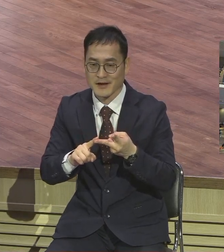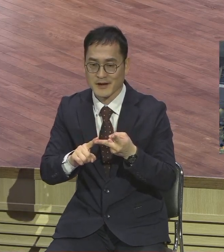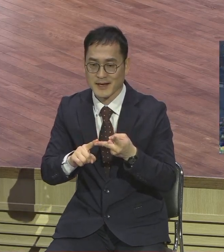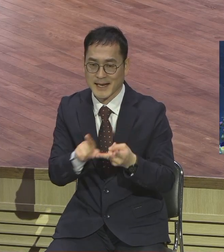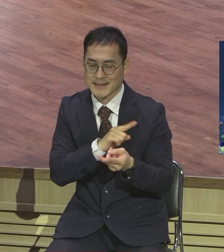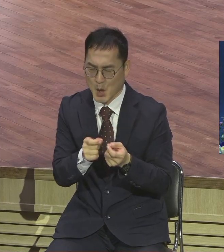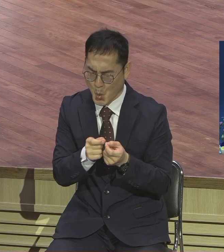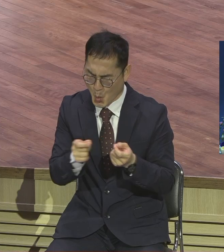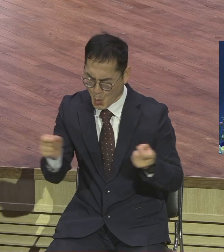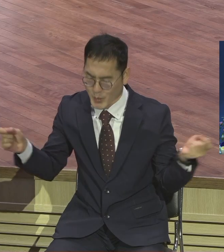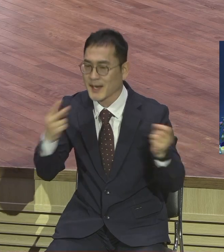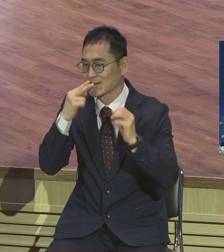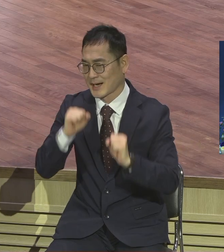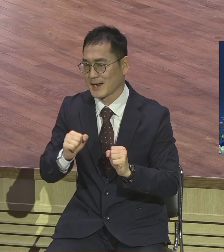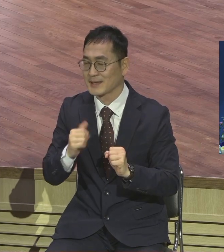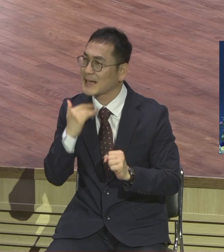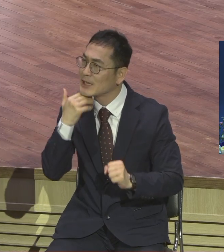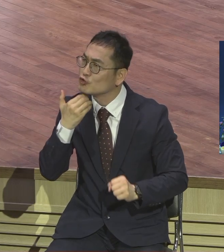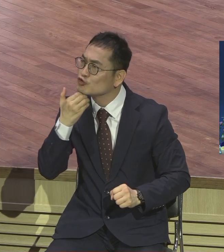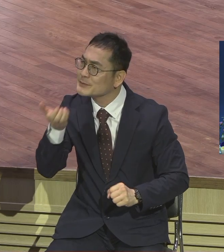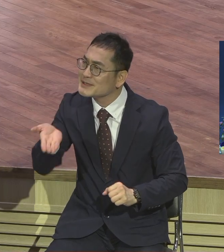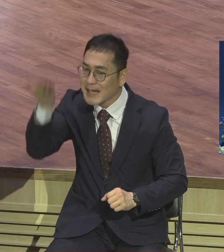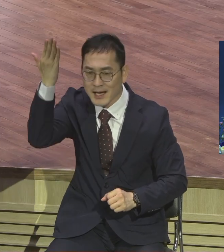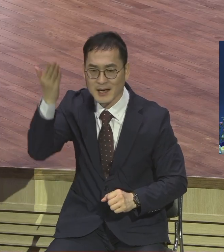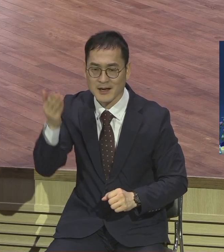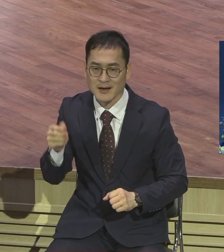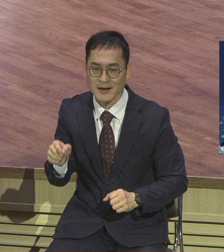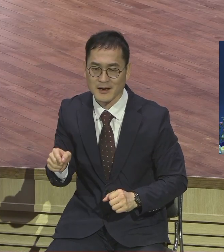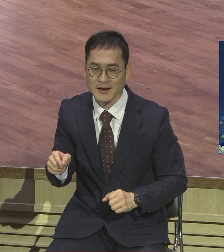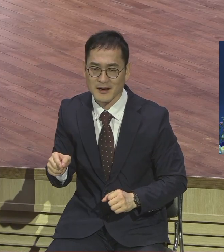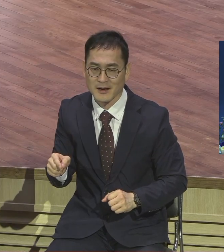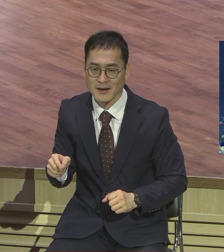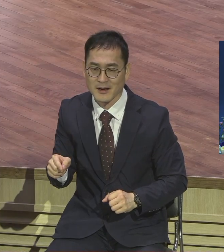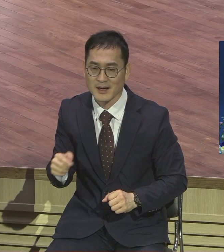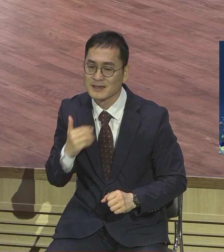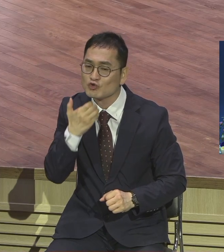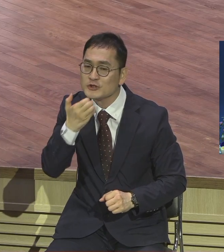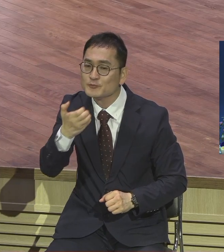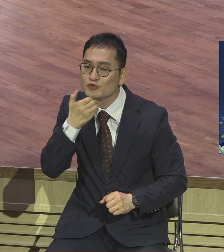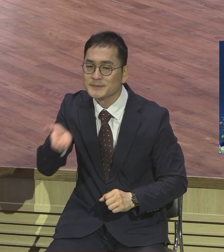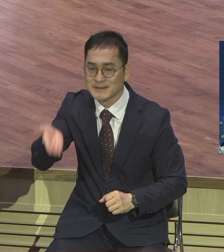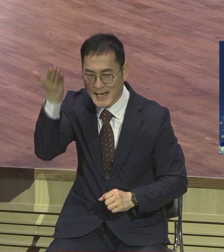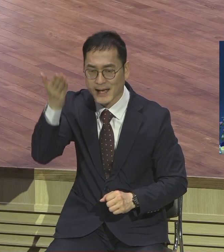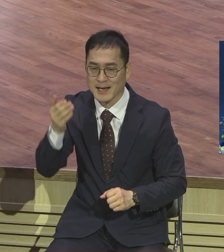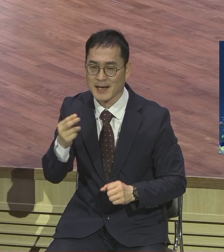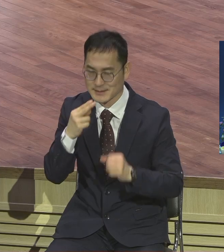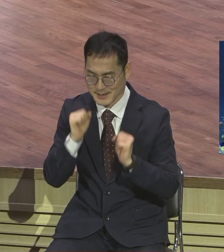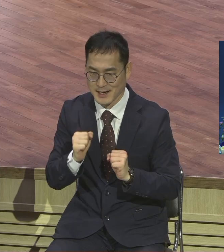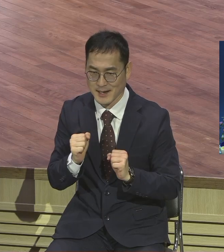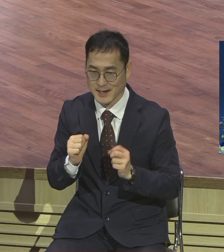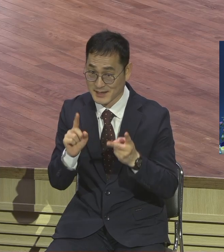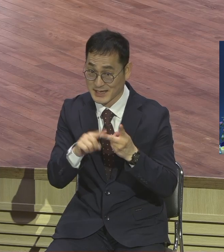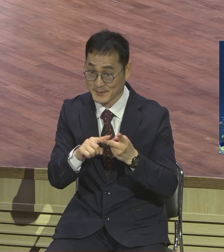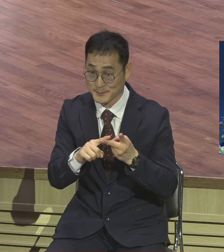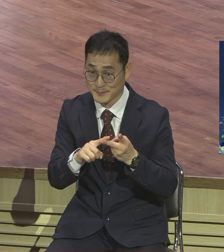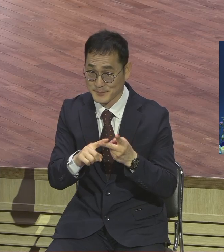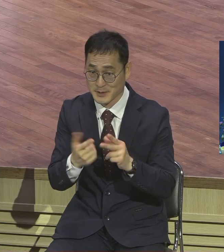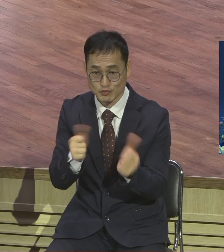사람이 90이 넘도록 그 당시에 대단하죠 그렇게 오래 산 형제였지만은 그 삶의 여정을